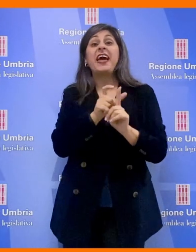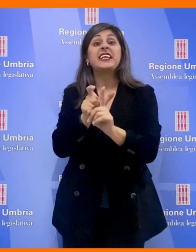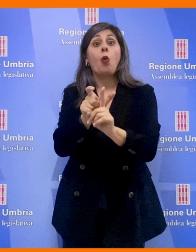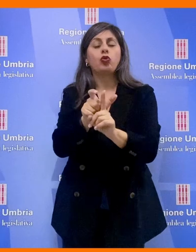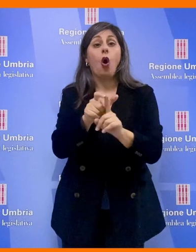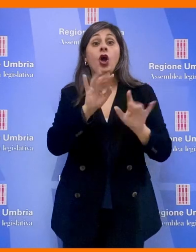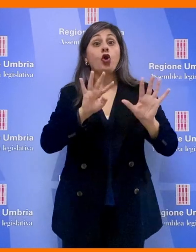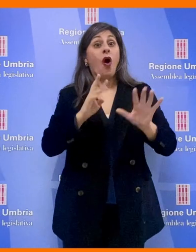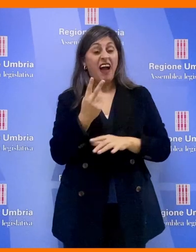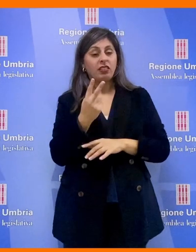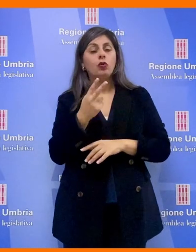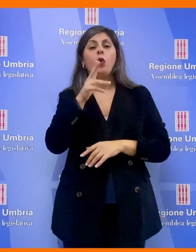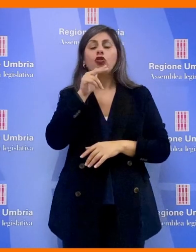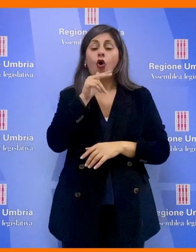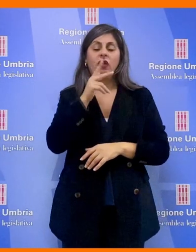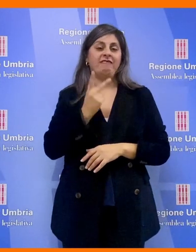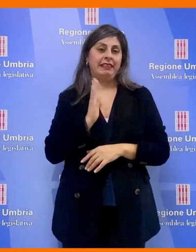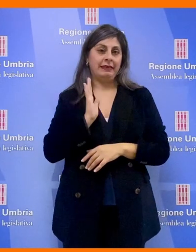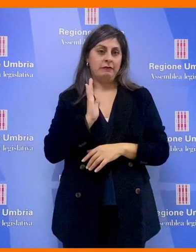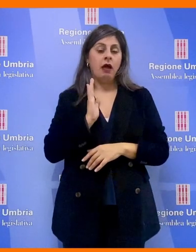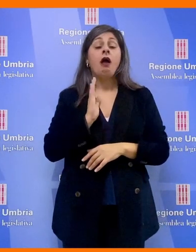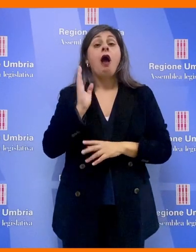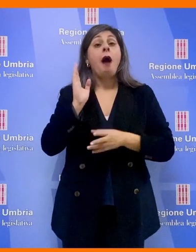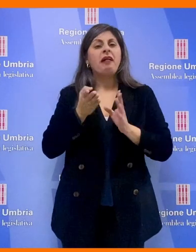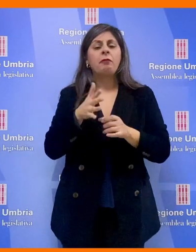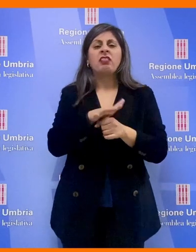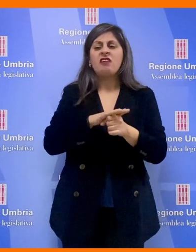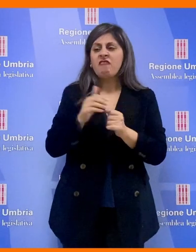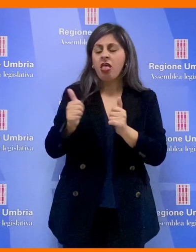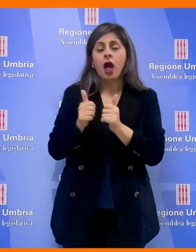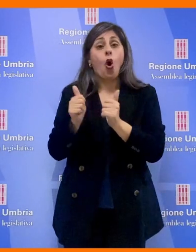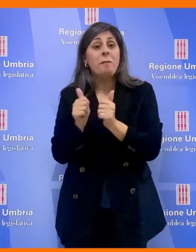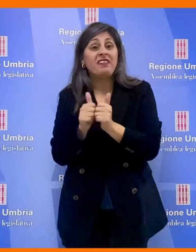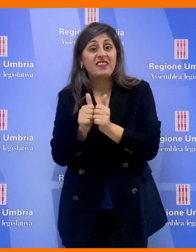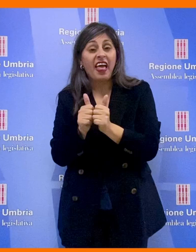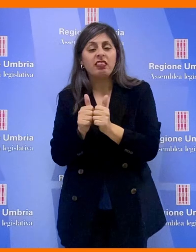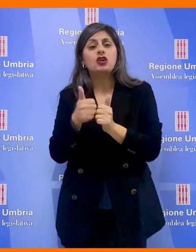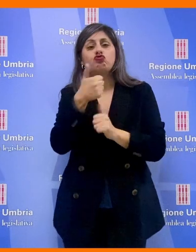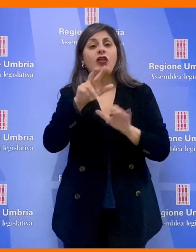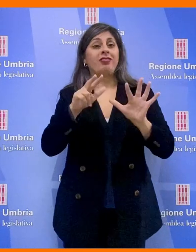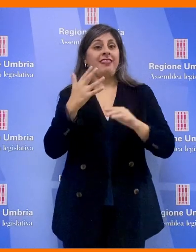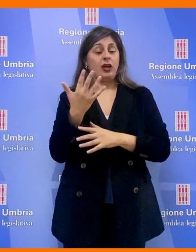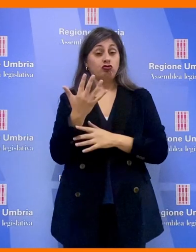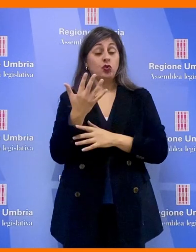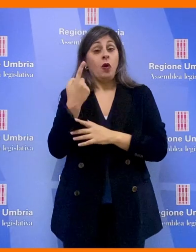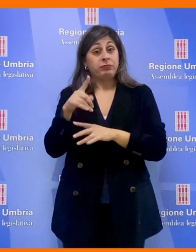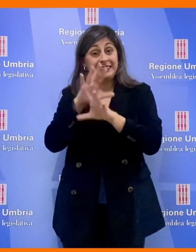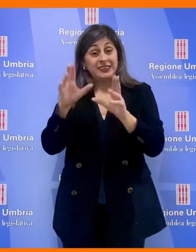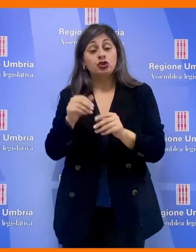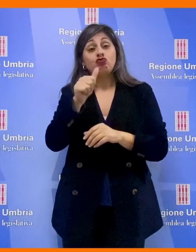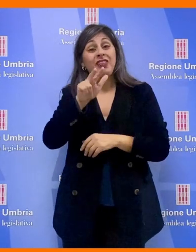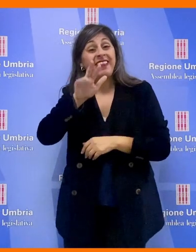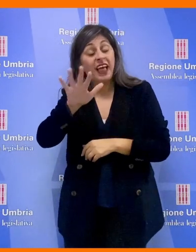92 con donne vittime. I maltrattamenti contro familiari e conviventi sono attualmente 185 di cui 135